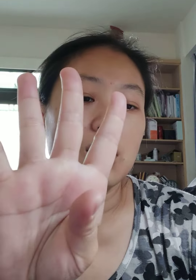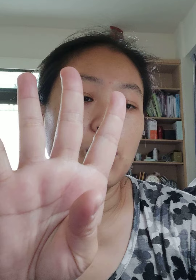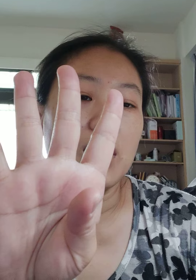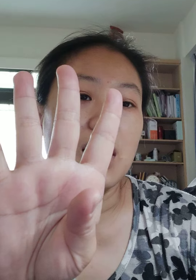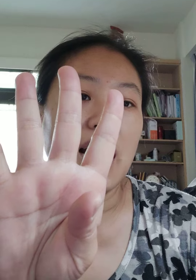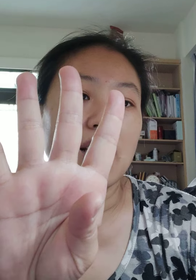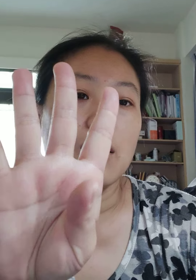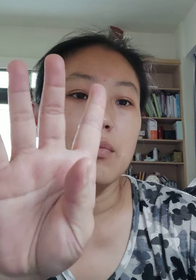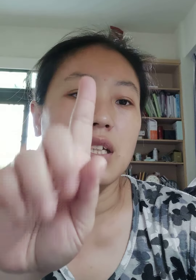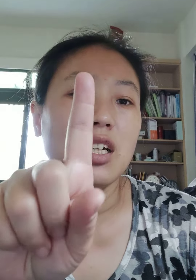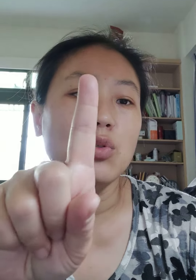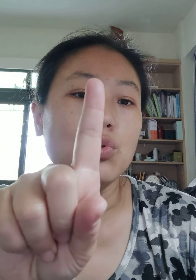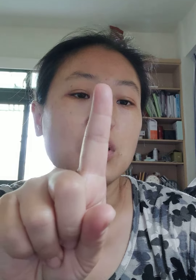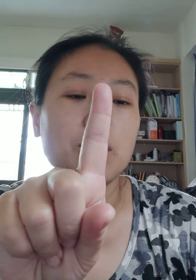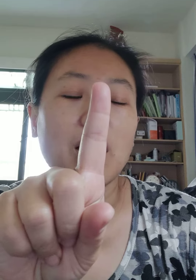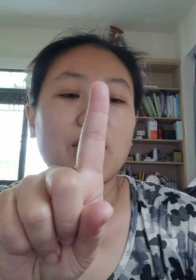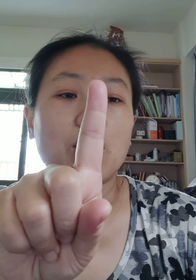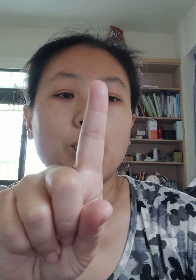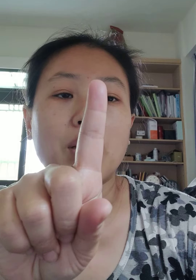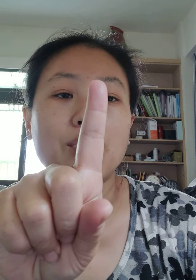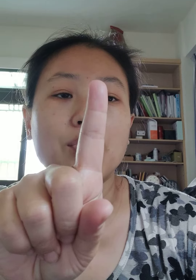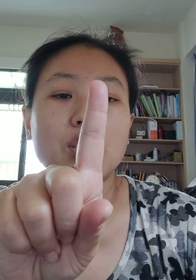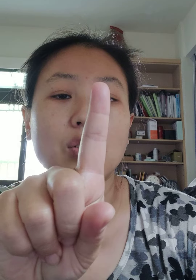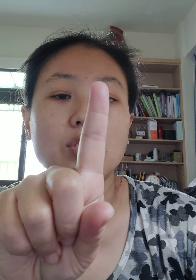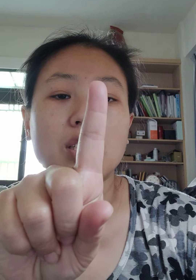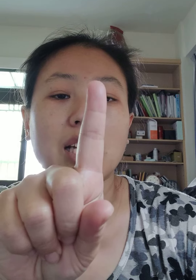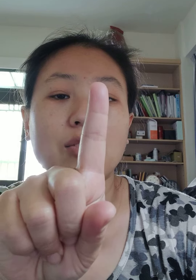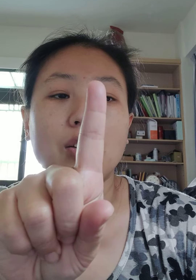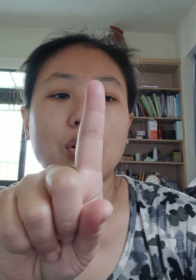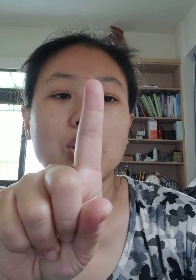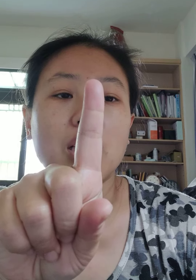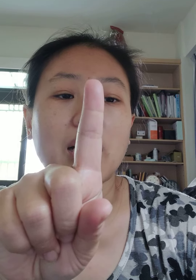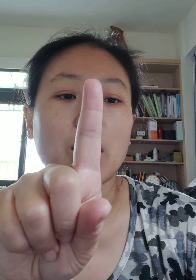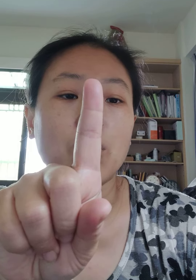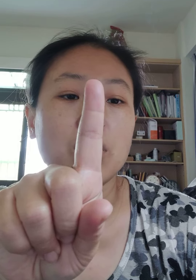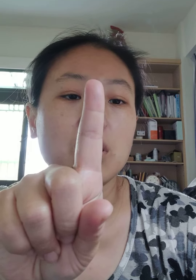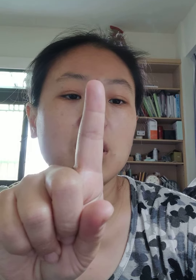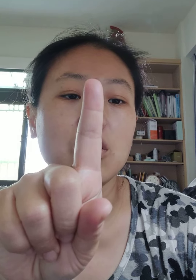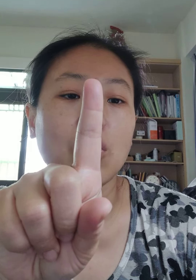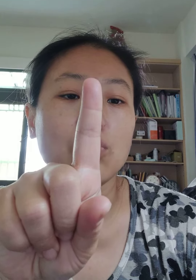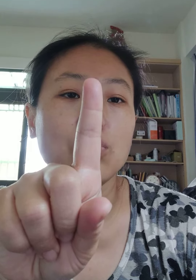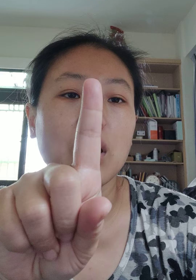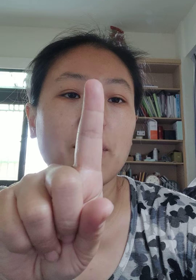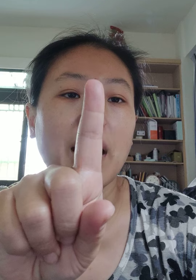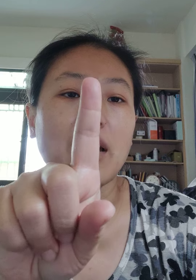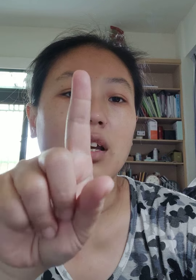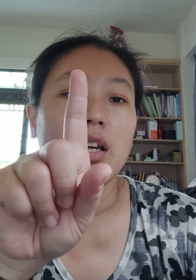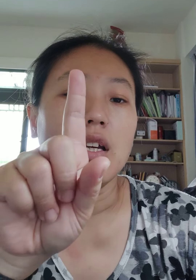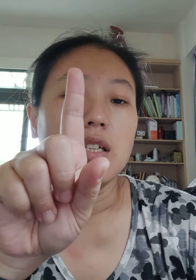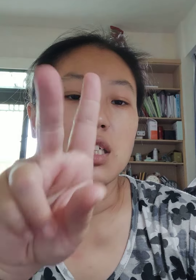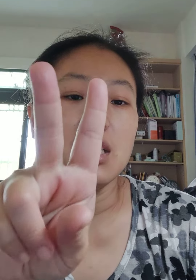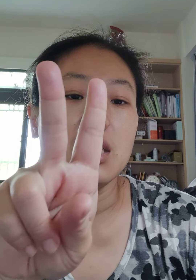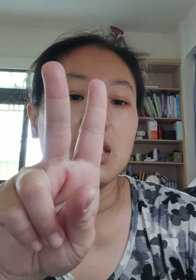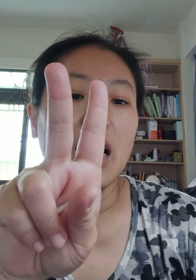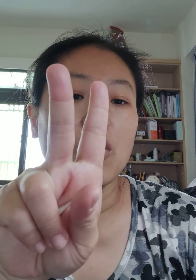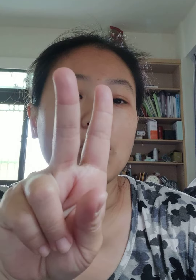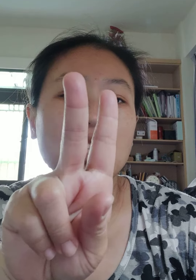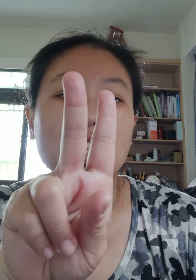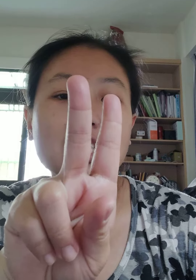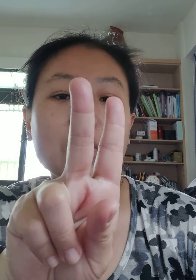怨颤弥勒祖师庙法无边夫妻中生忏悔佛前改过自心同注天盘姓氏蔡隆以前心